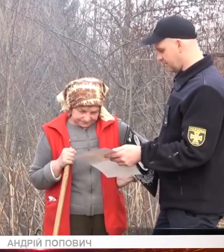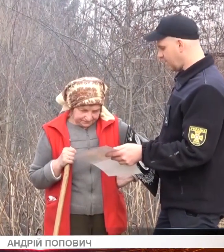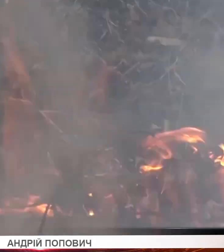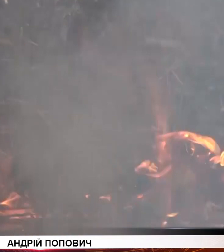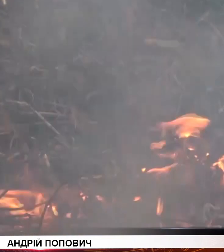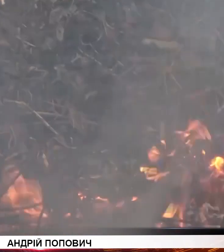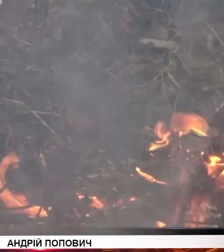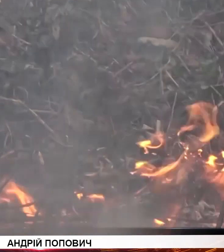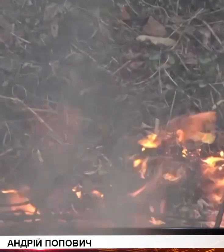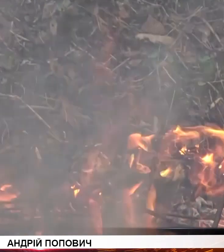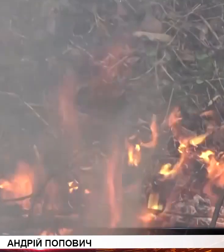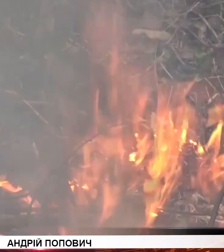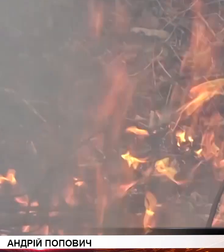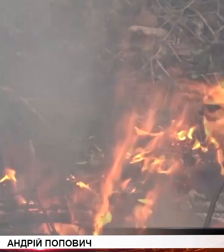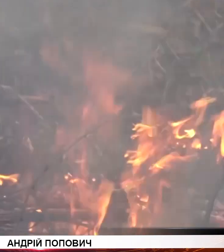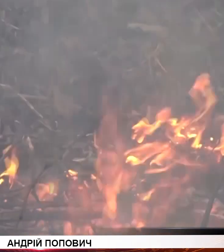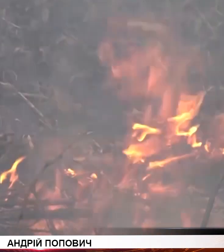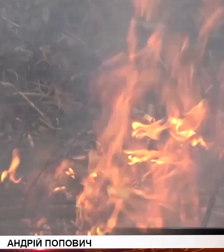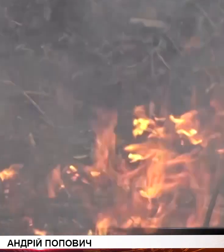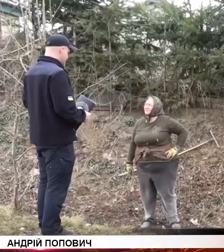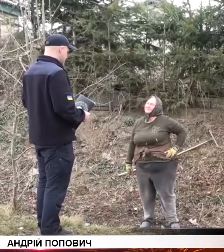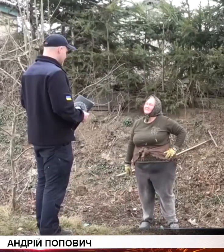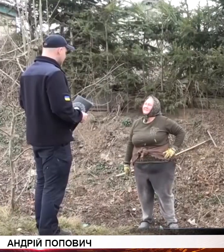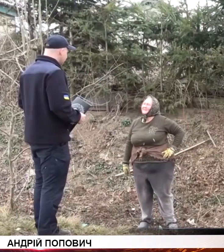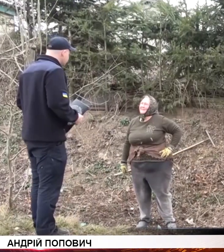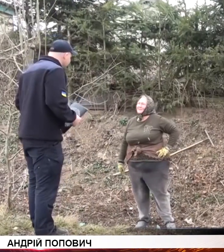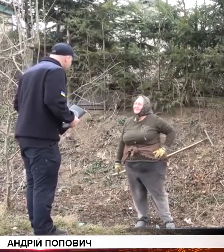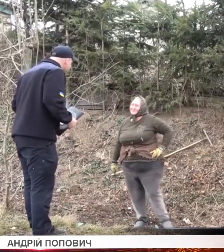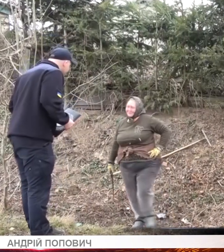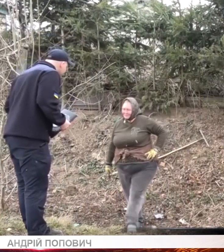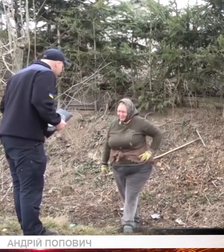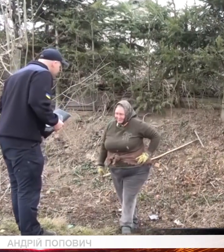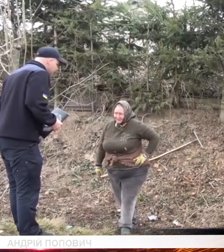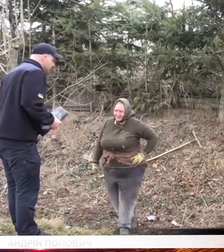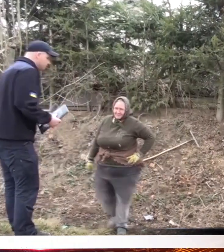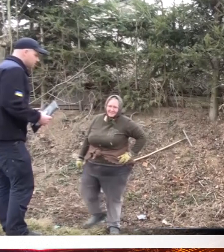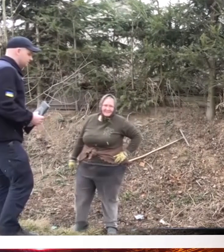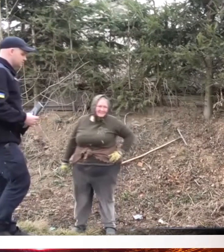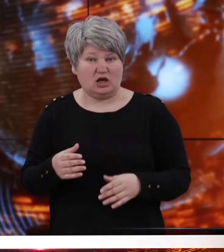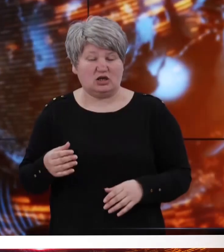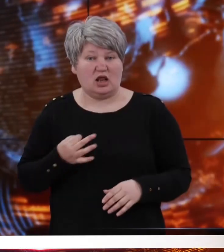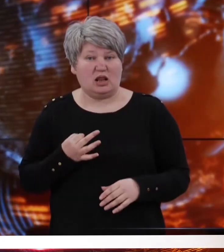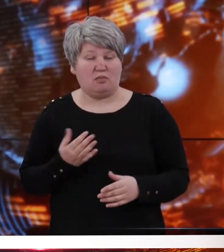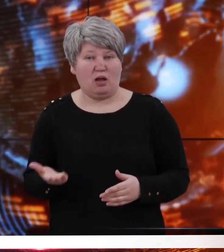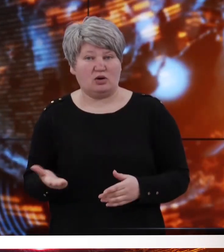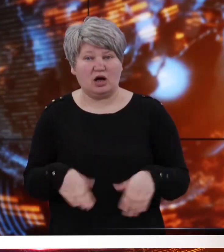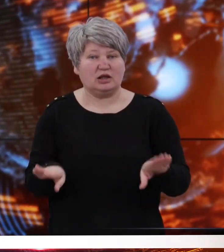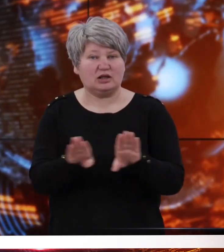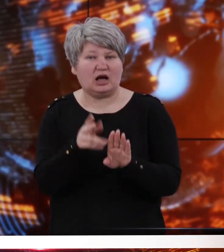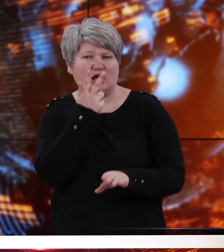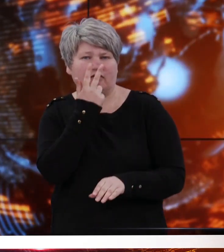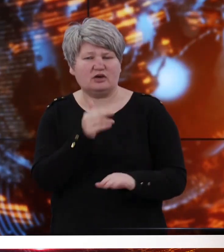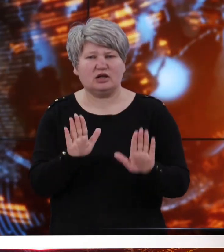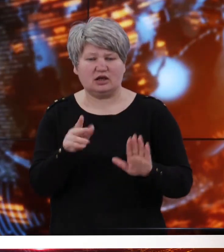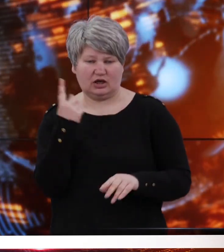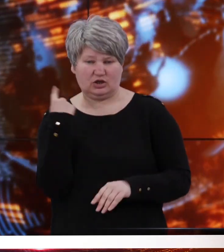господарників. Лише за минулий тиждень під час спалювання сухої трави загинуло четверо людей. Троє отримали травми. Така пагубна звичка